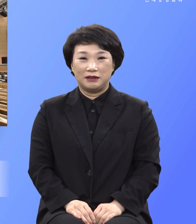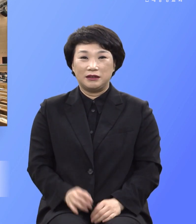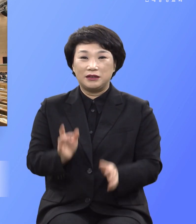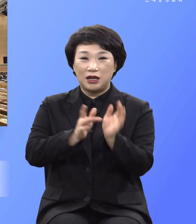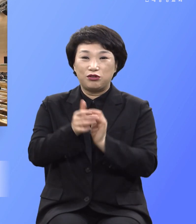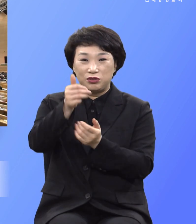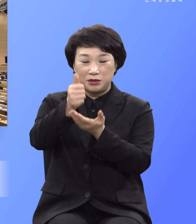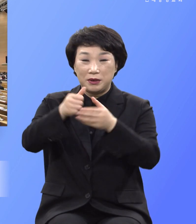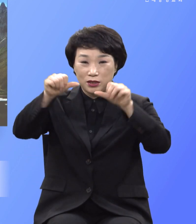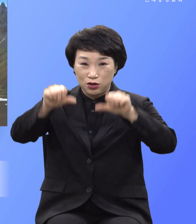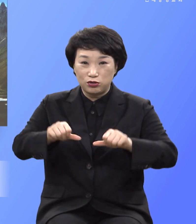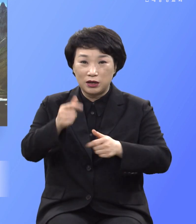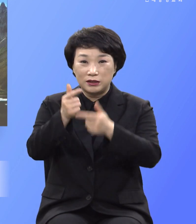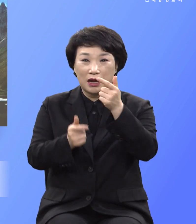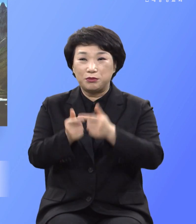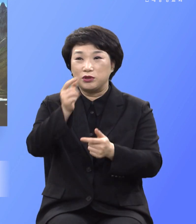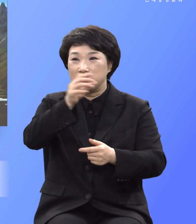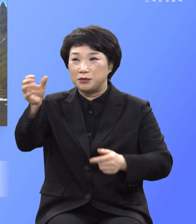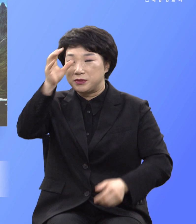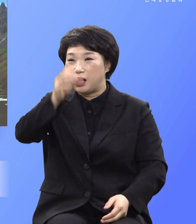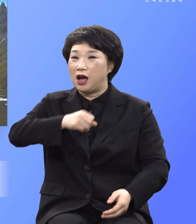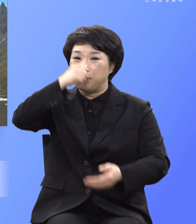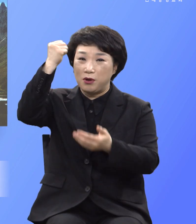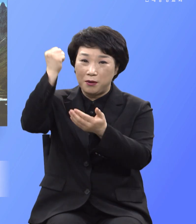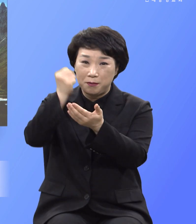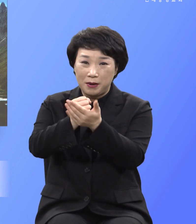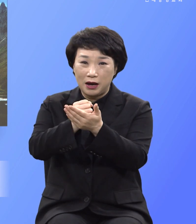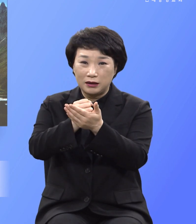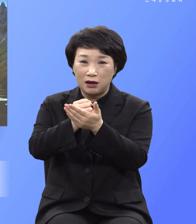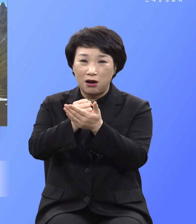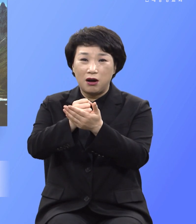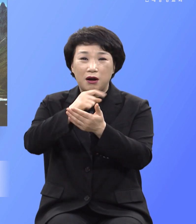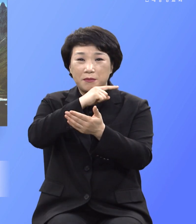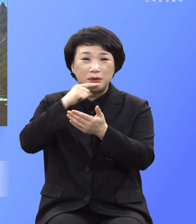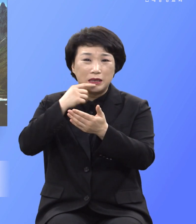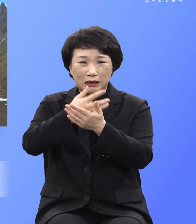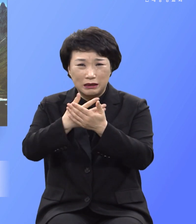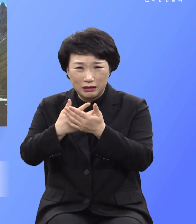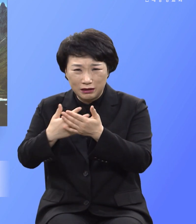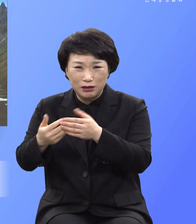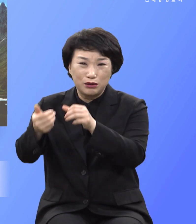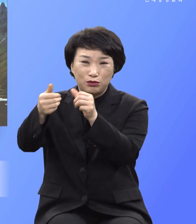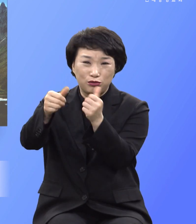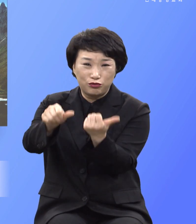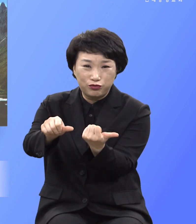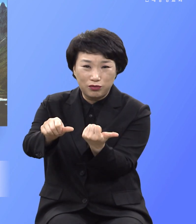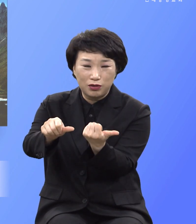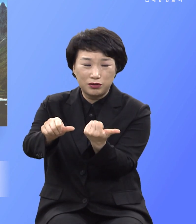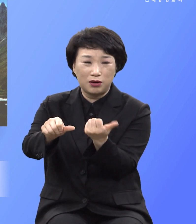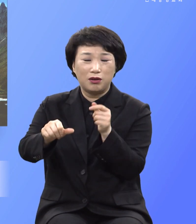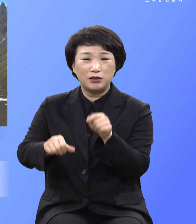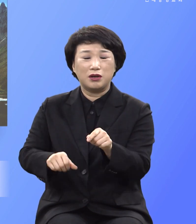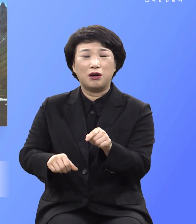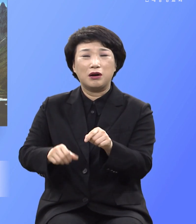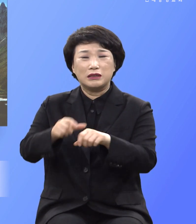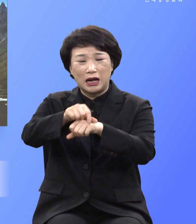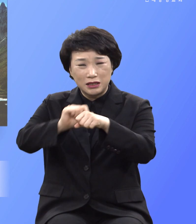저주의 나무 십자가에 못 박혀 잔인하다 못해서 처절하게 찢겨 죽으시며